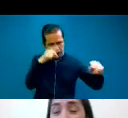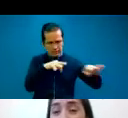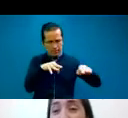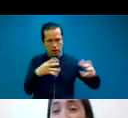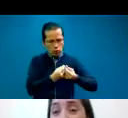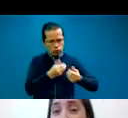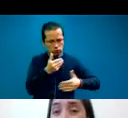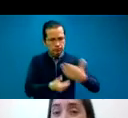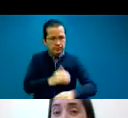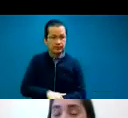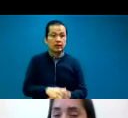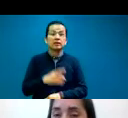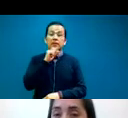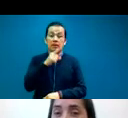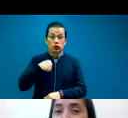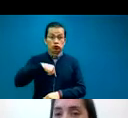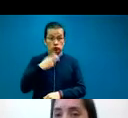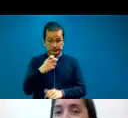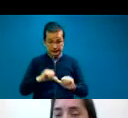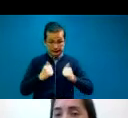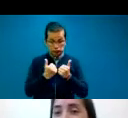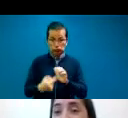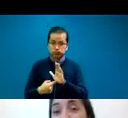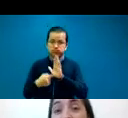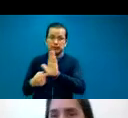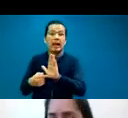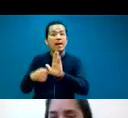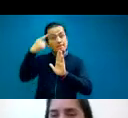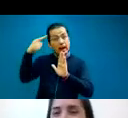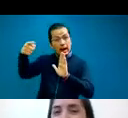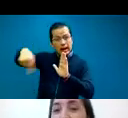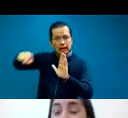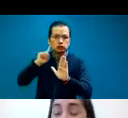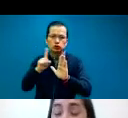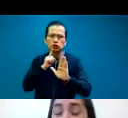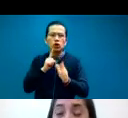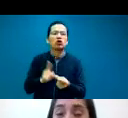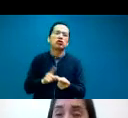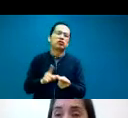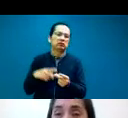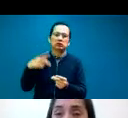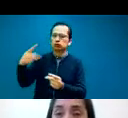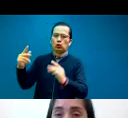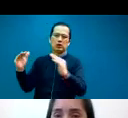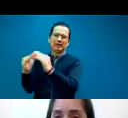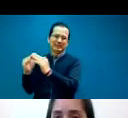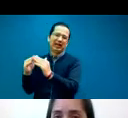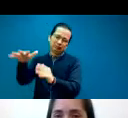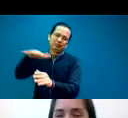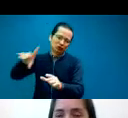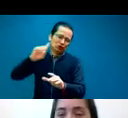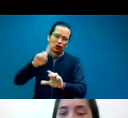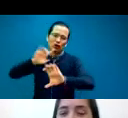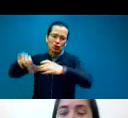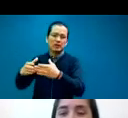asociación ante la comunidad sorda en la casa de la comunidad que es la Confederación Argentina de Sordos.